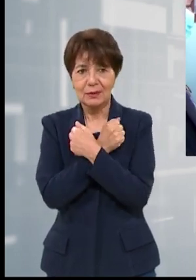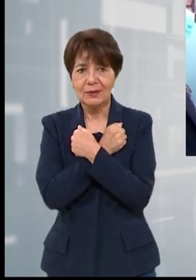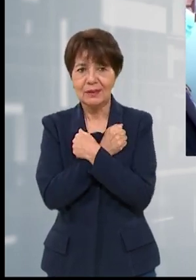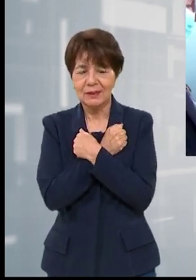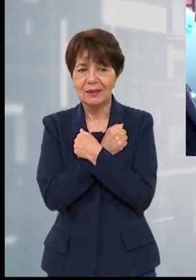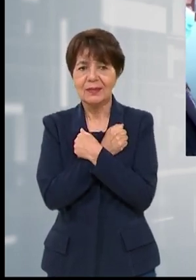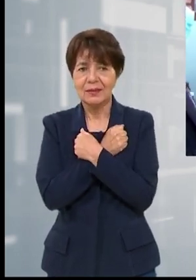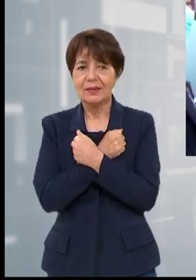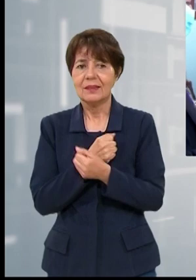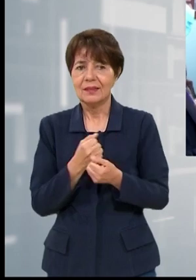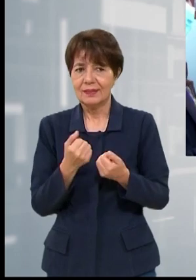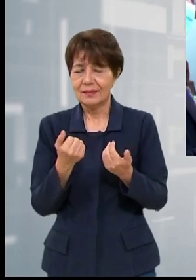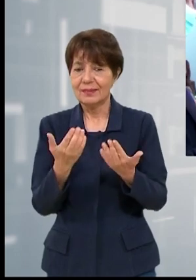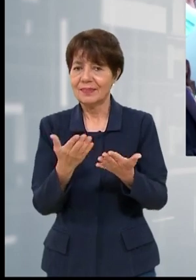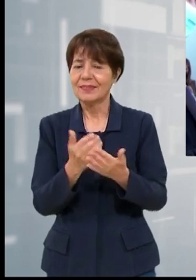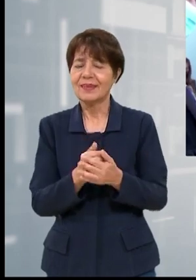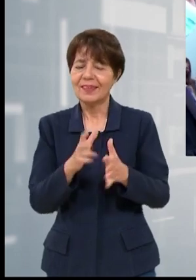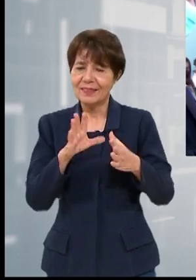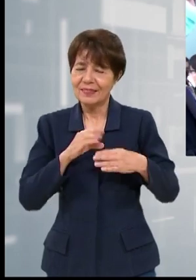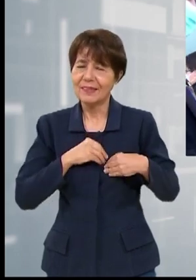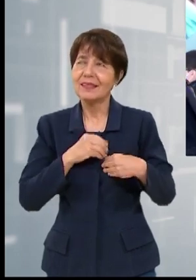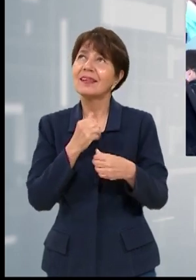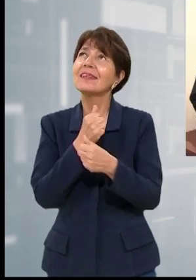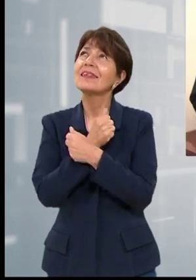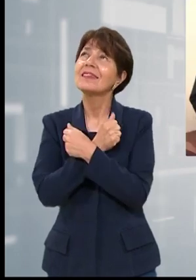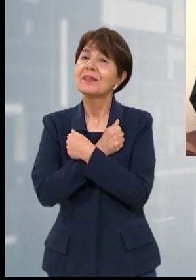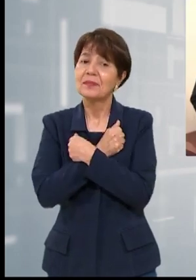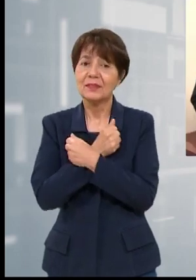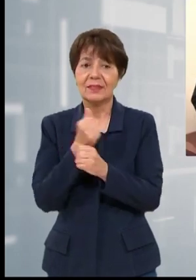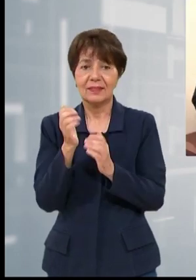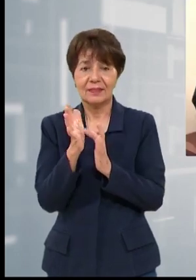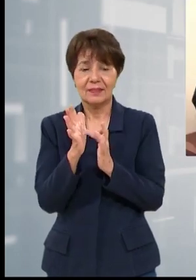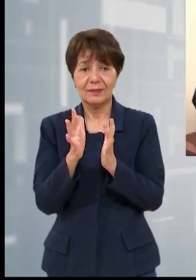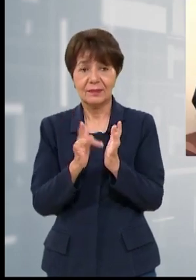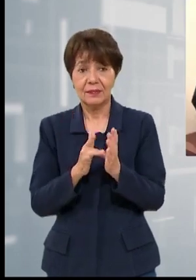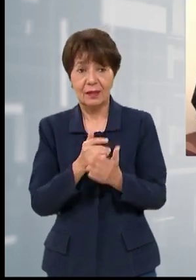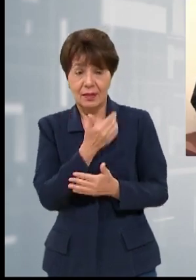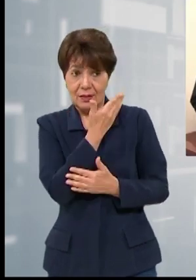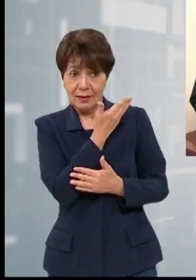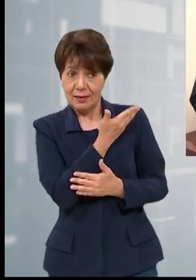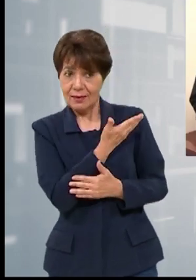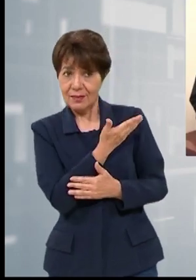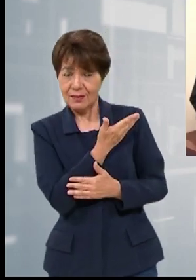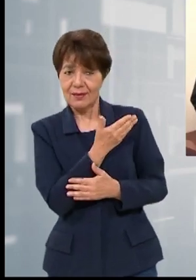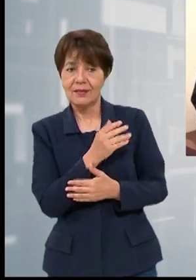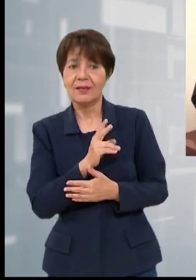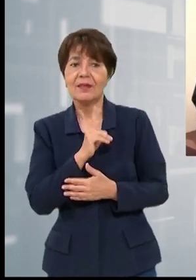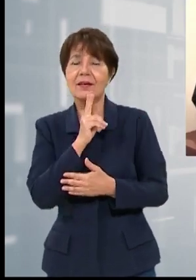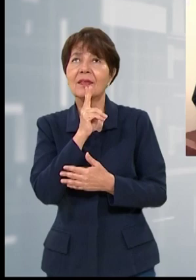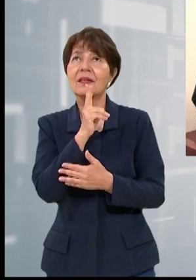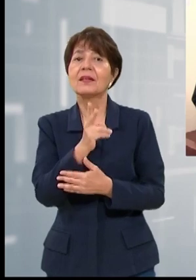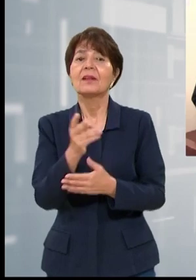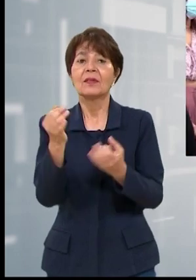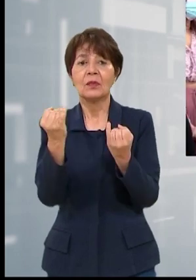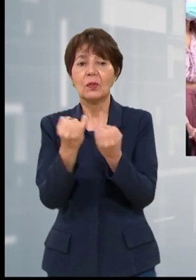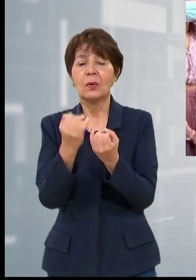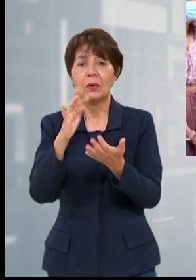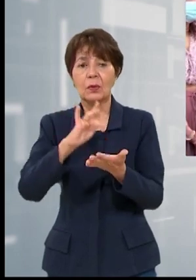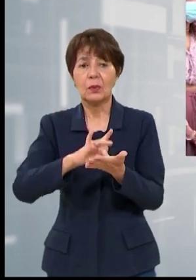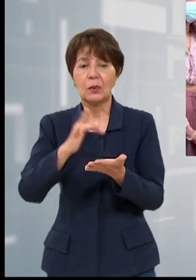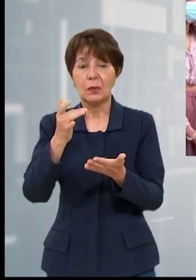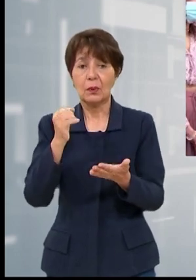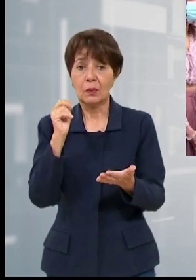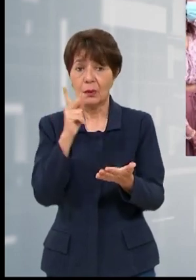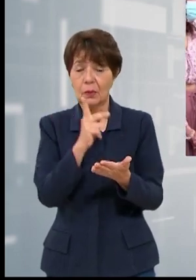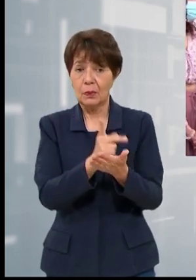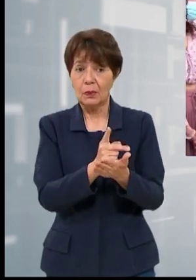también, porque saben dejarse amar y creo que el reino de Dios es eso. Las religiosas oblatas al divino amor también dieron gracias a Dios porque han sido aprobados los